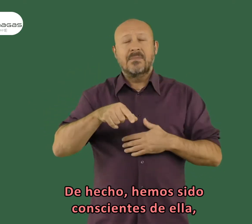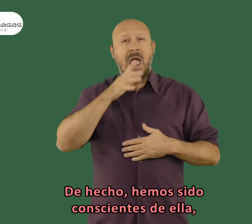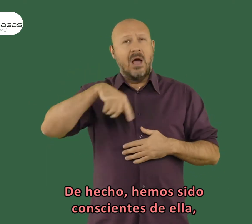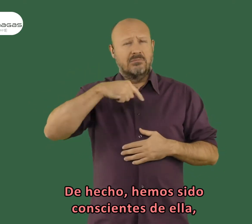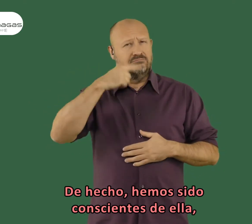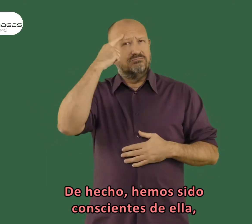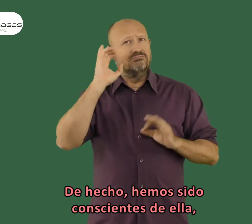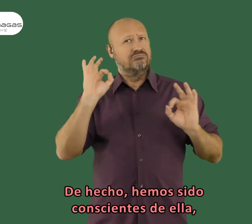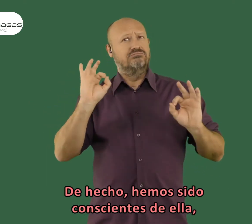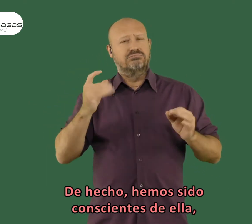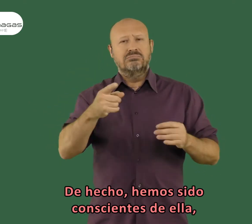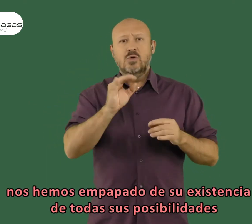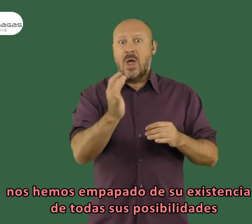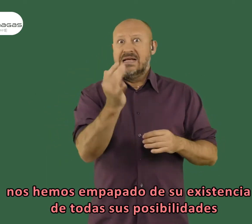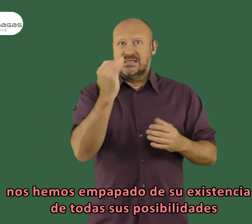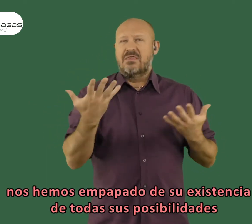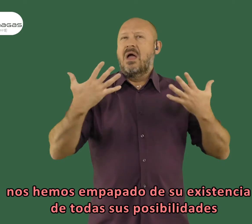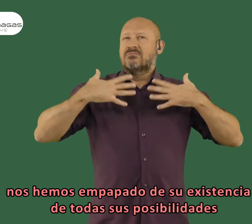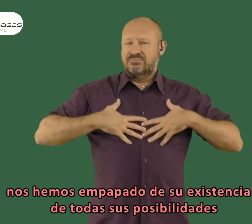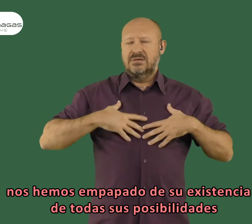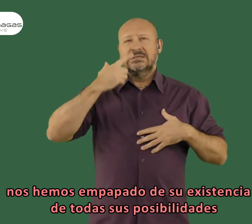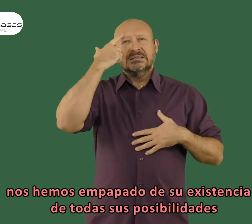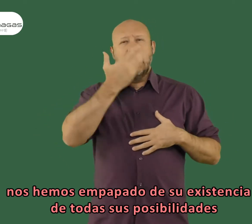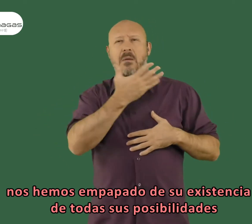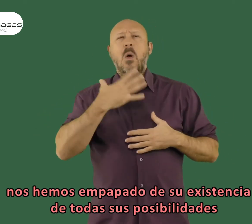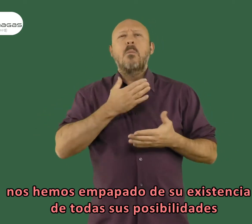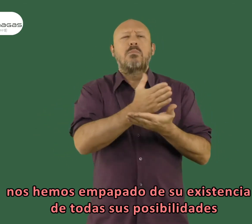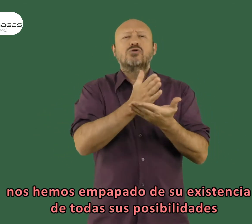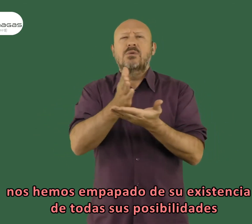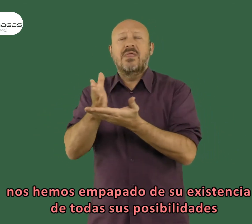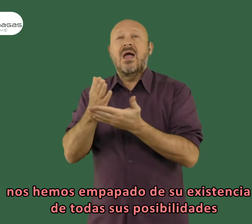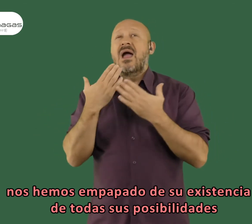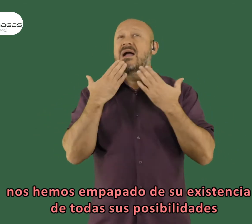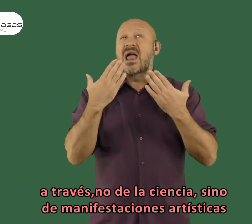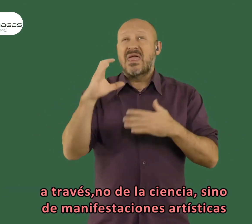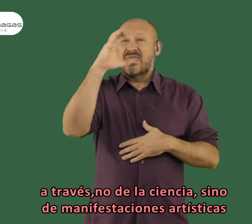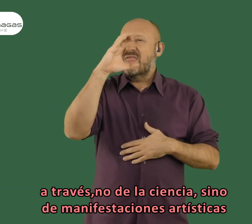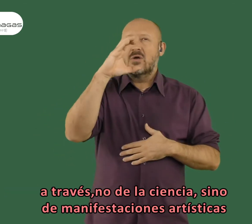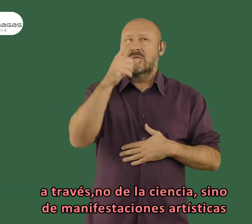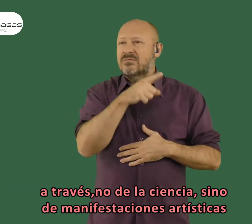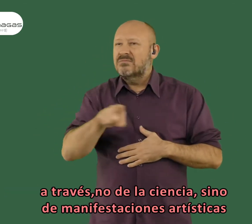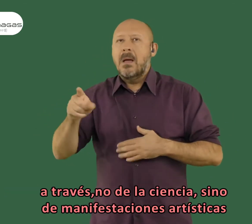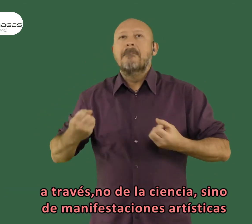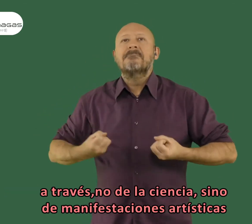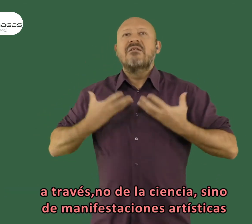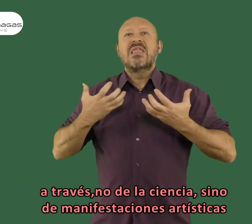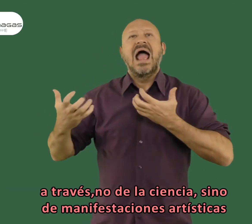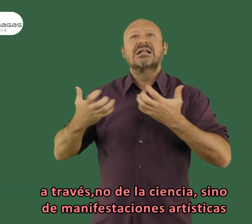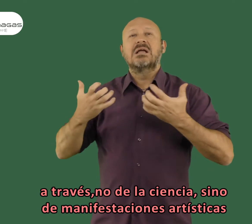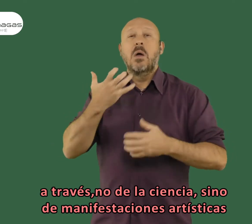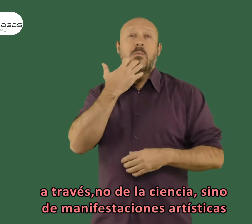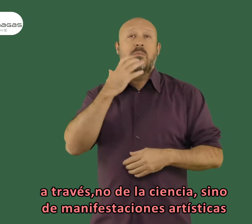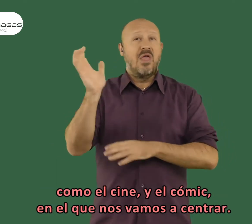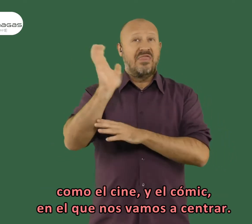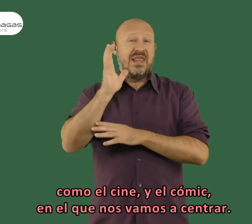láser. De hecho, hemos sido conscientes de ella, nos hemos empapado de su existencia y de todas sus posibilidades a través, no de la ciencia, sino de